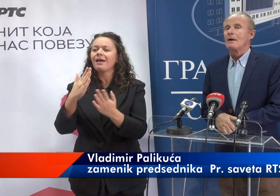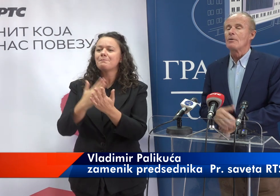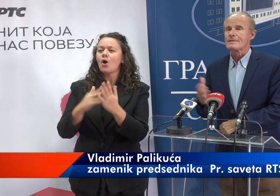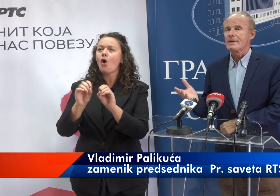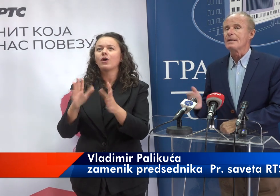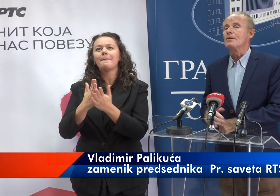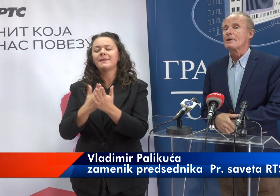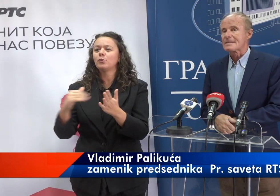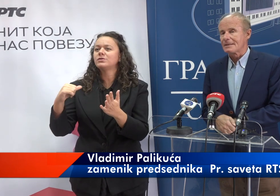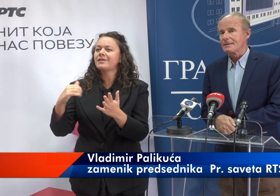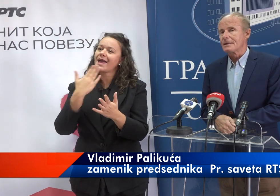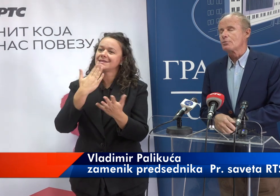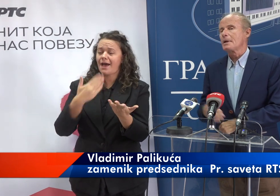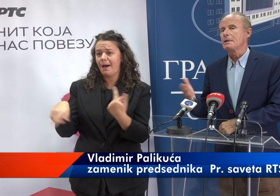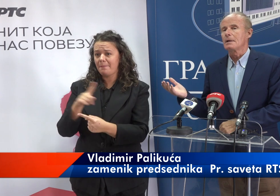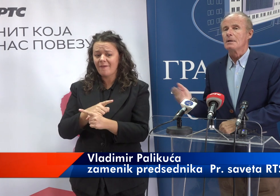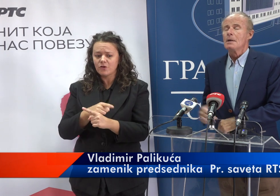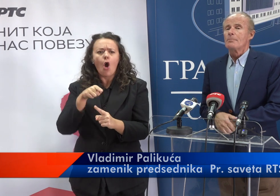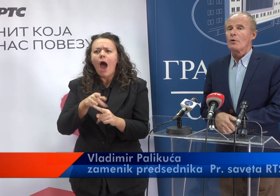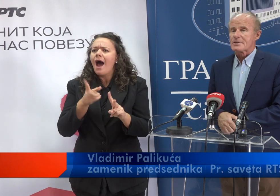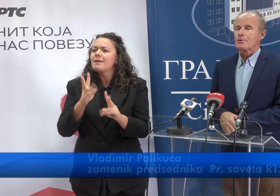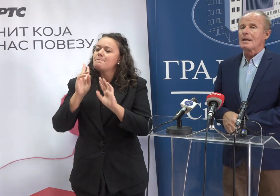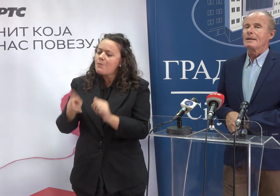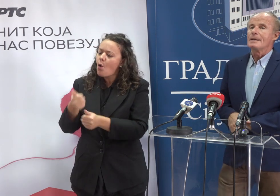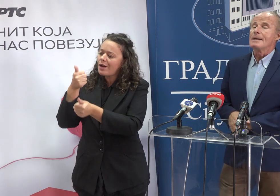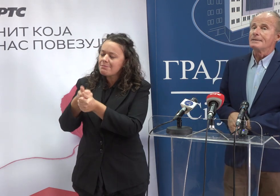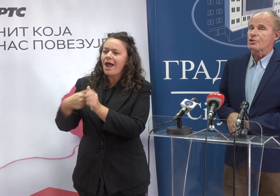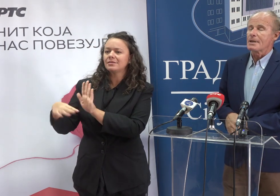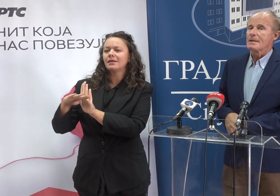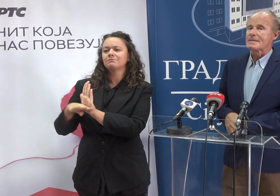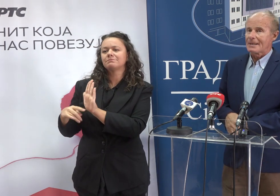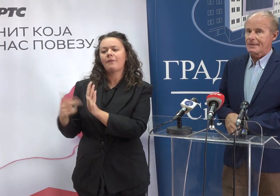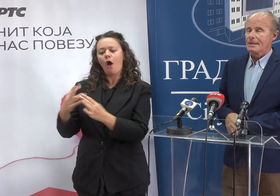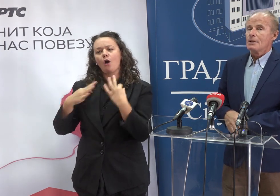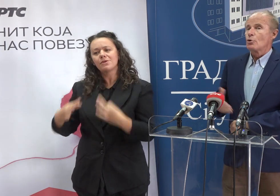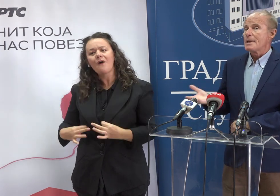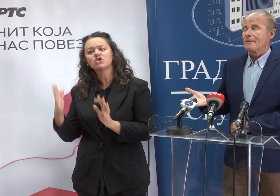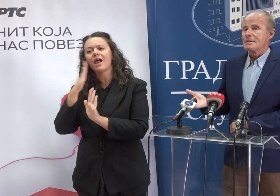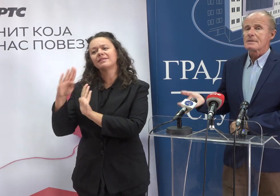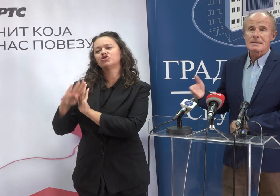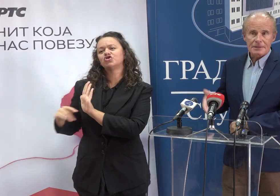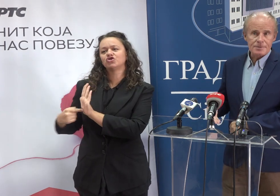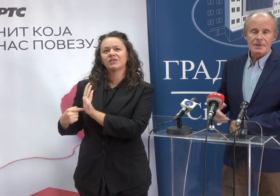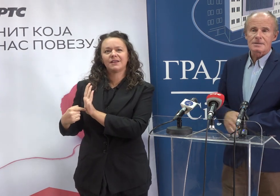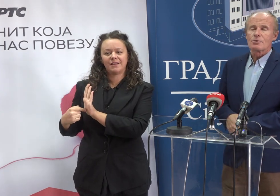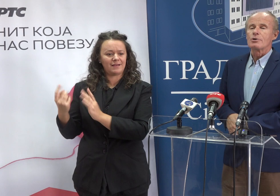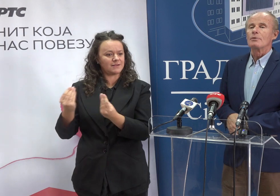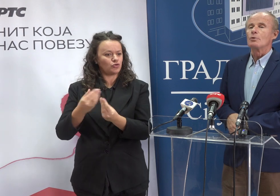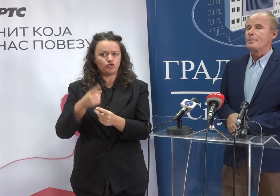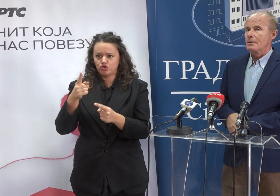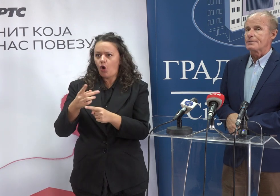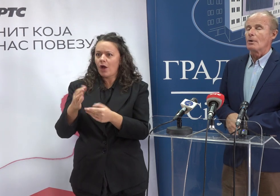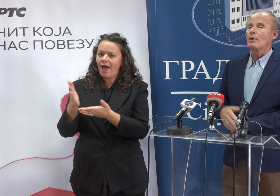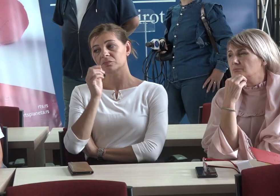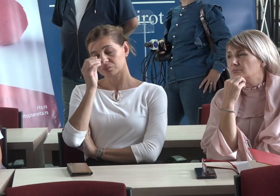mora da ostvari i one standarde, a to je neki profesionalni i etički standard. To je javni interes i zato smo danas došli